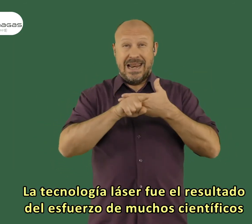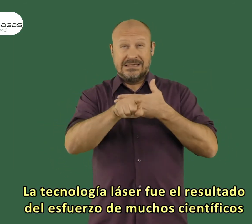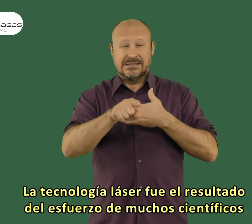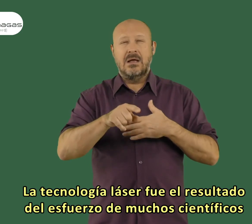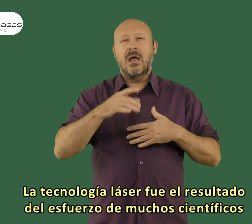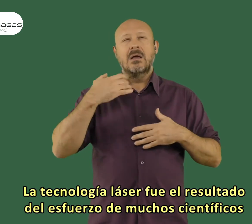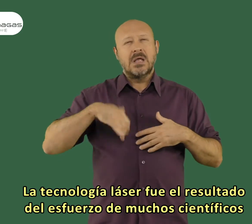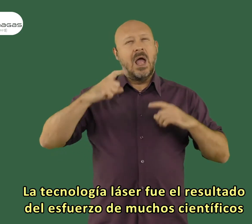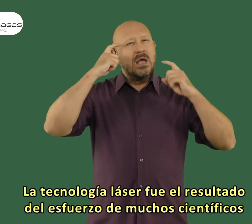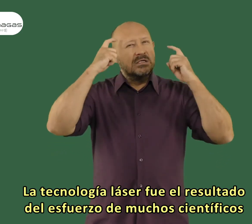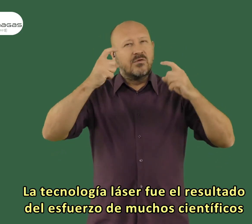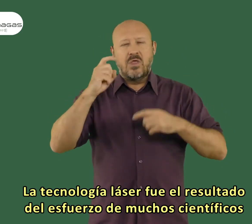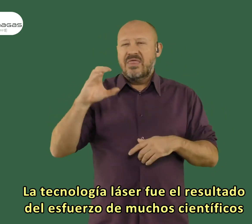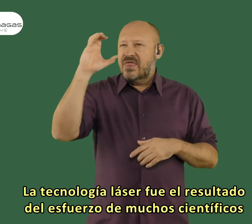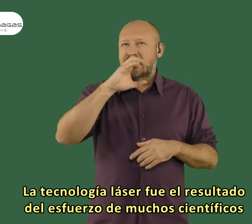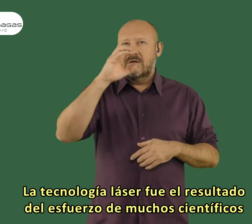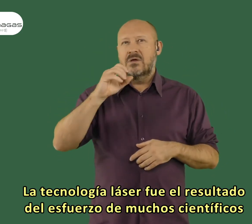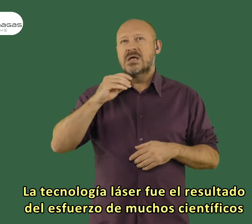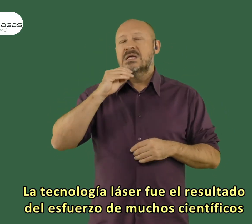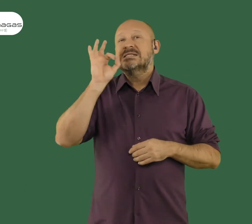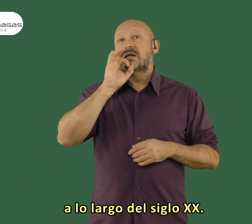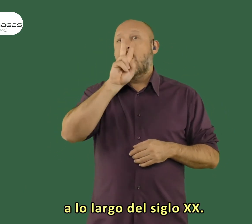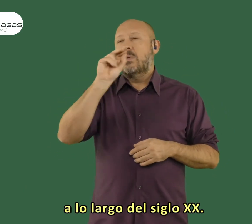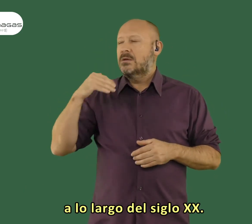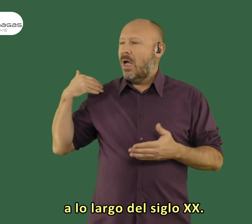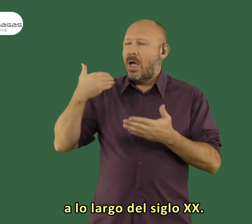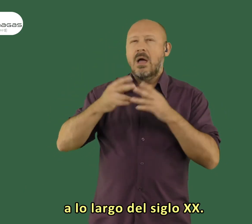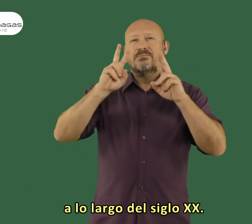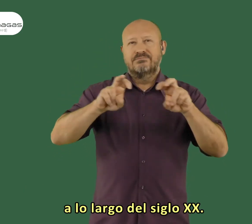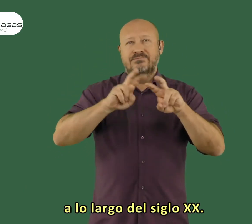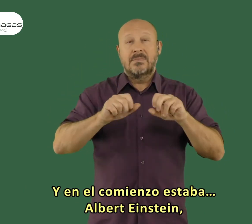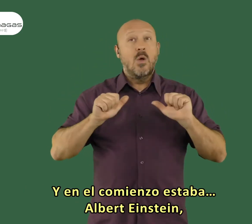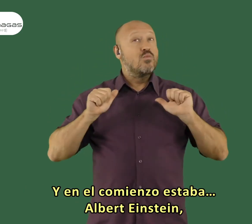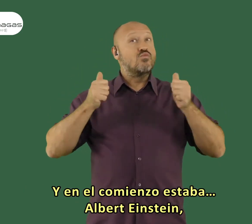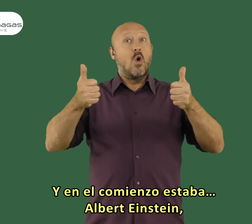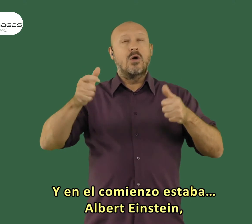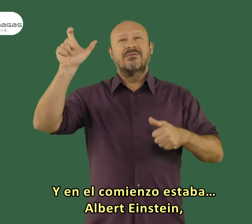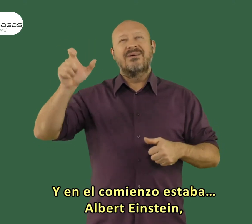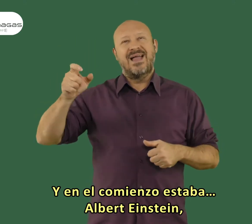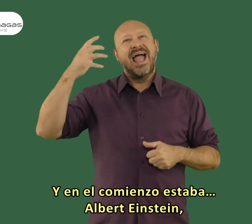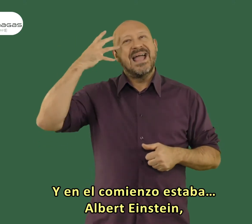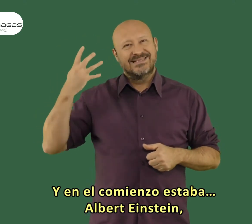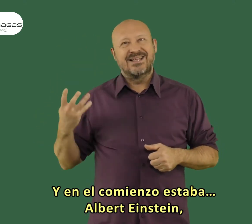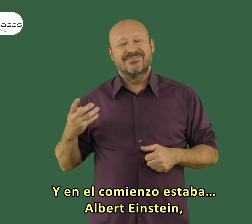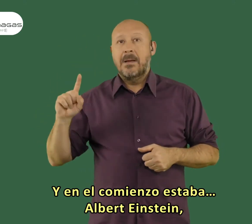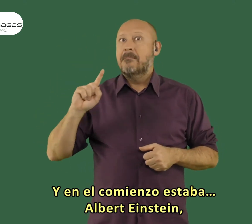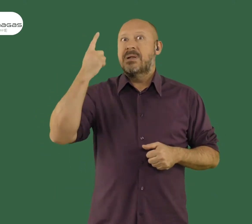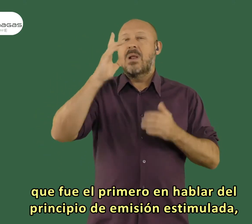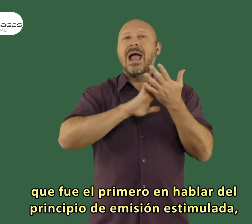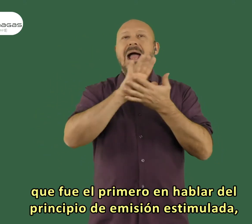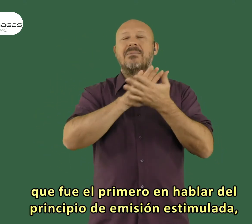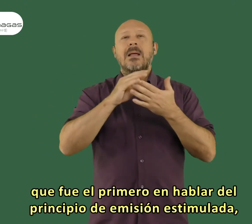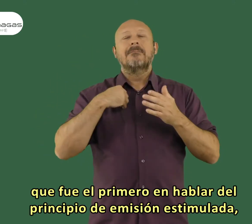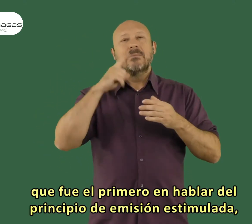La tecnología láser fue el resultado del esfuerzo de muchos científicos a lo largo del siglo XX. Y en el comienzo estaba Albert Einstein,